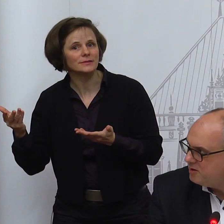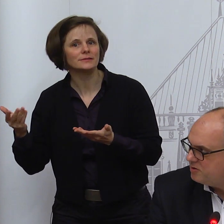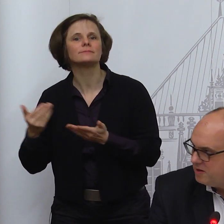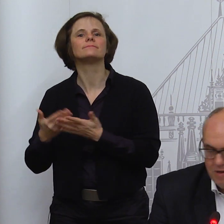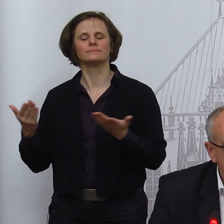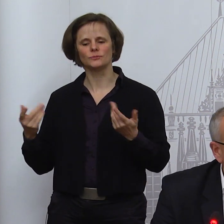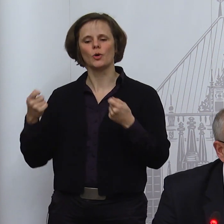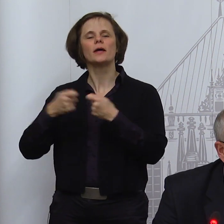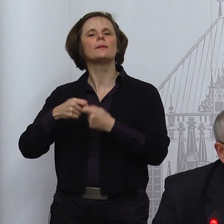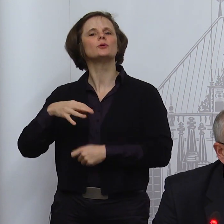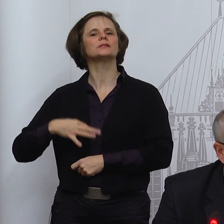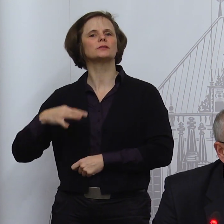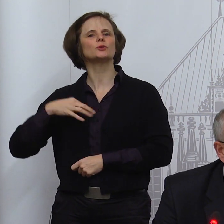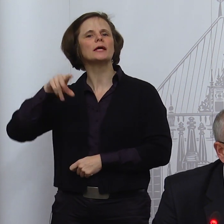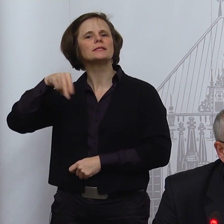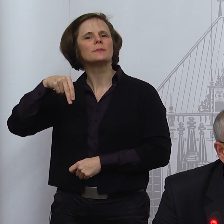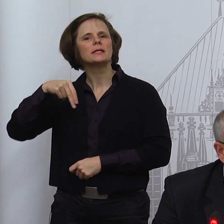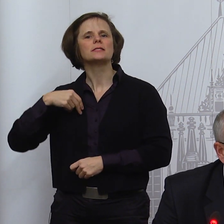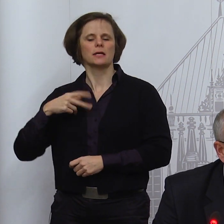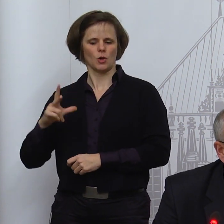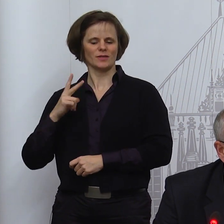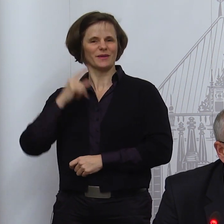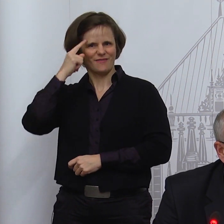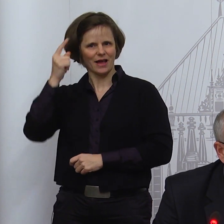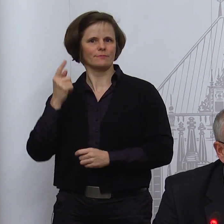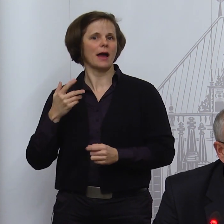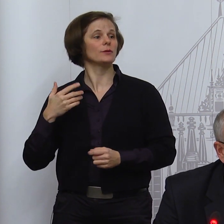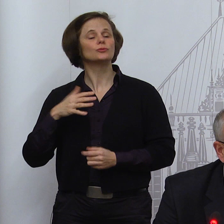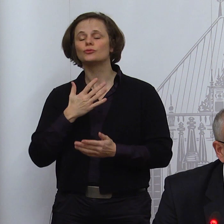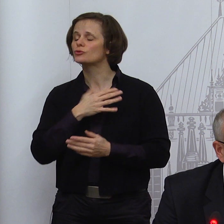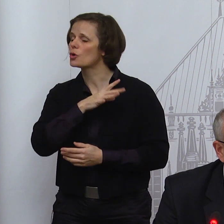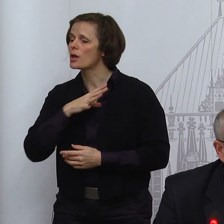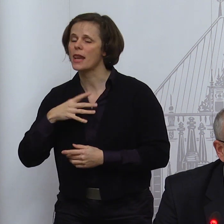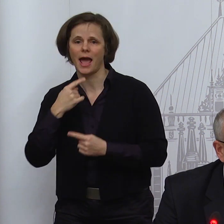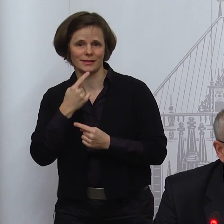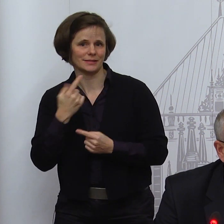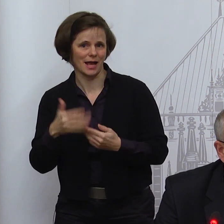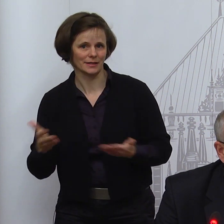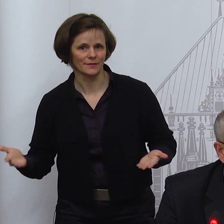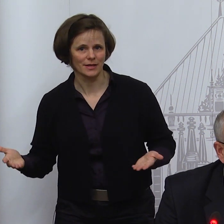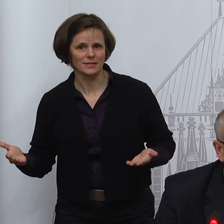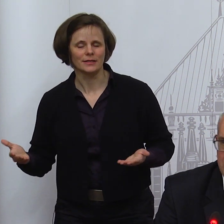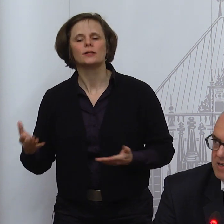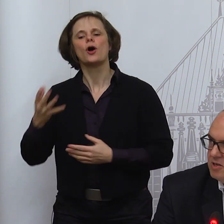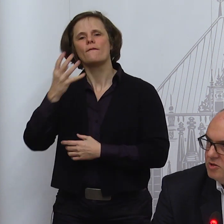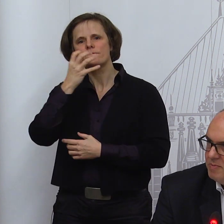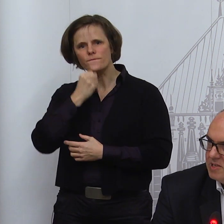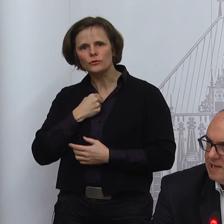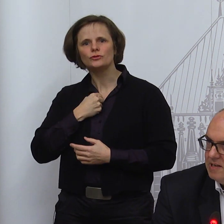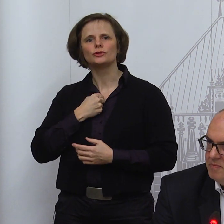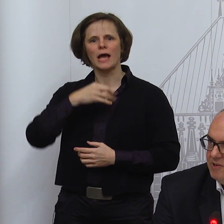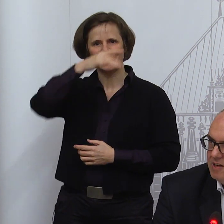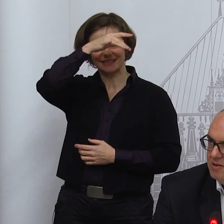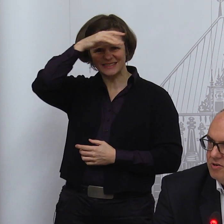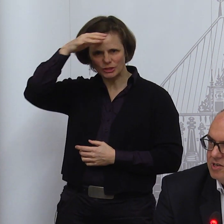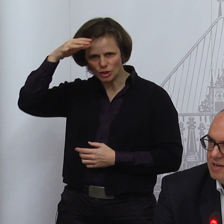Privatmeinung immer schon sagt, das tatsächlich zum offiziellen Beschluss mal zu machen, nämlich zu sagen, unser Ziel muss es sein, bis Ende des Sommers